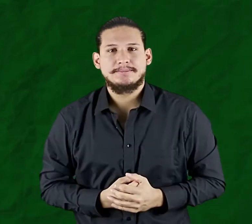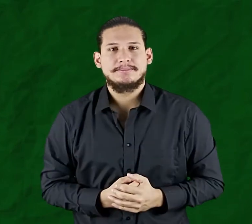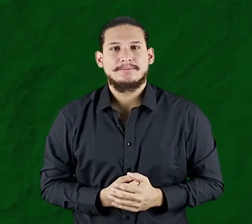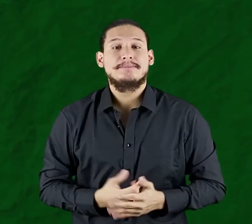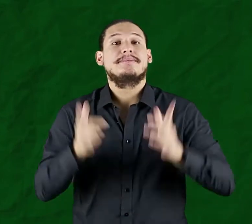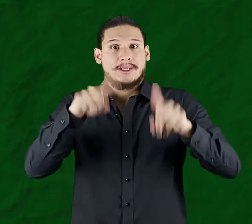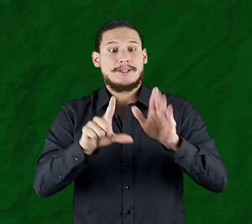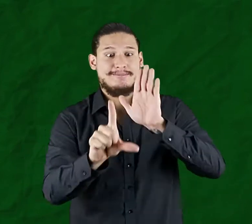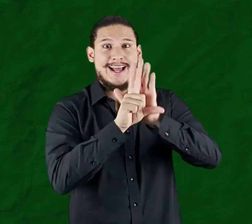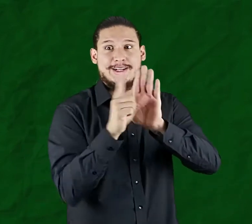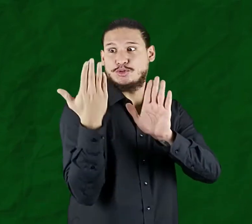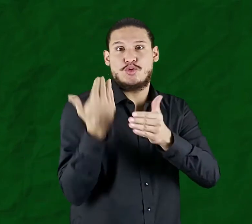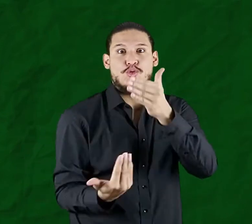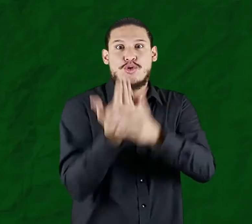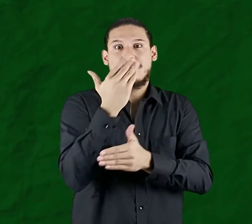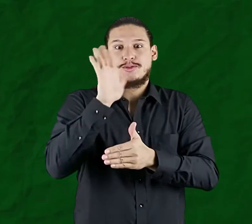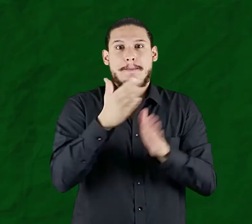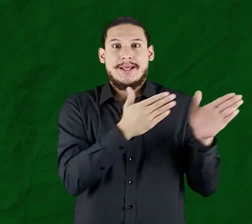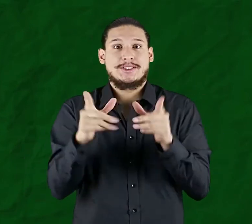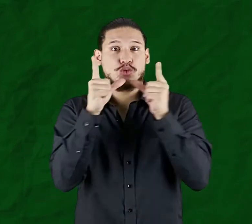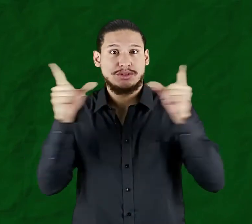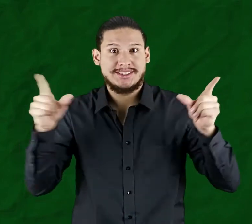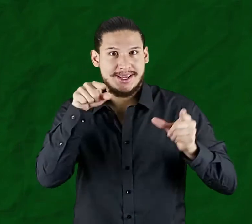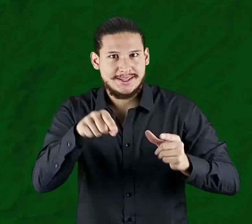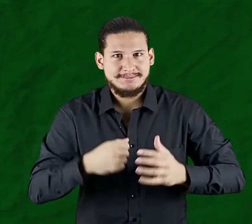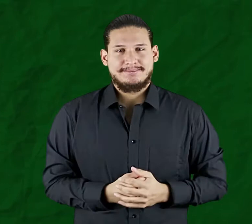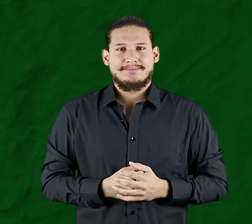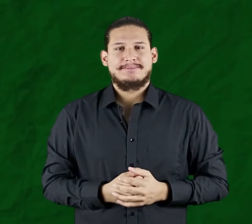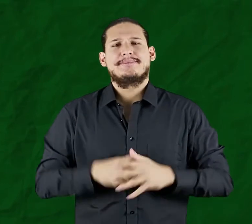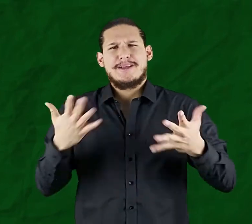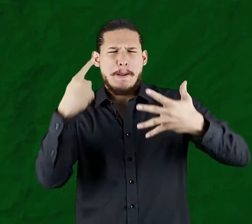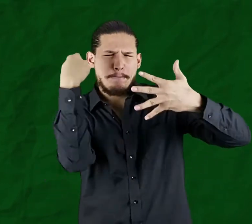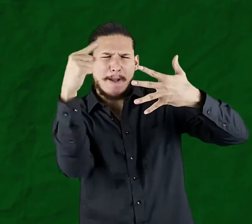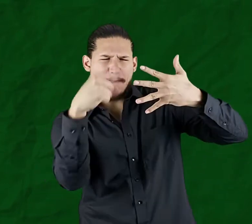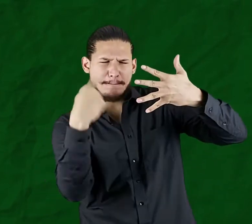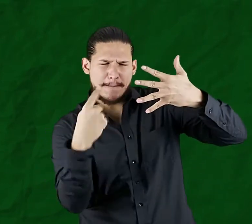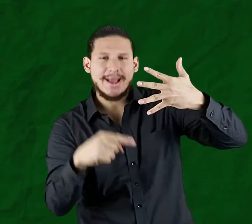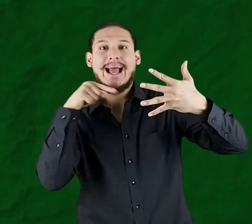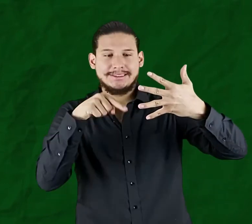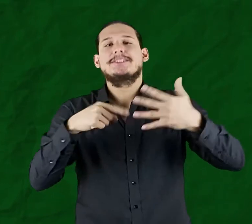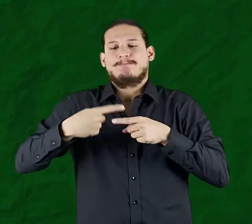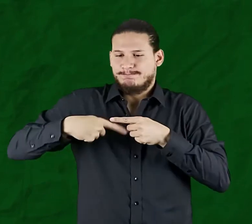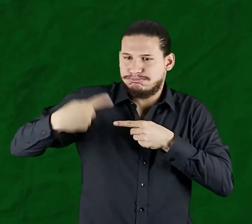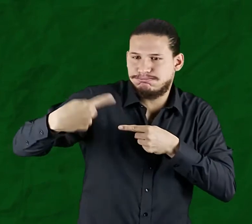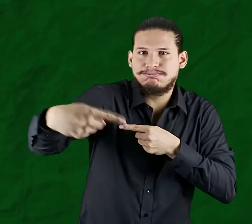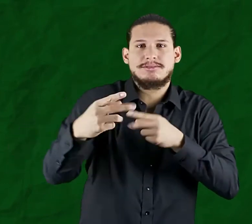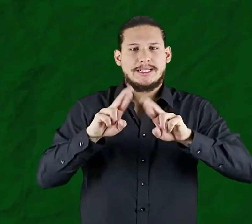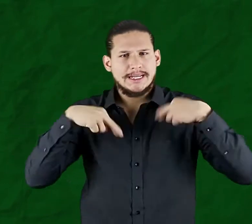También sobre la reciente Ley de Planeación Lingüística, donde se abordarán espacios frecuentes de debate y socialización